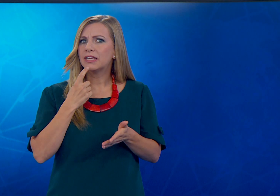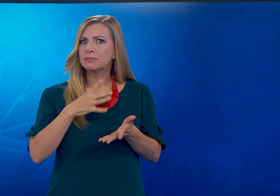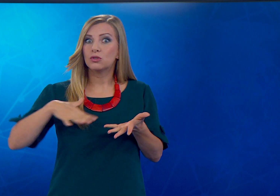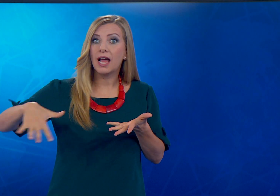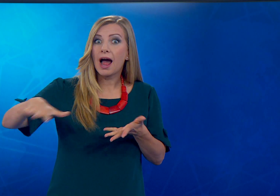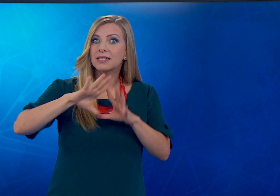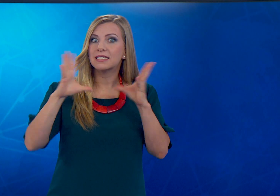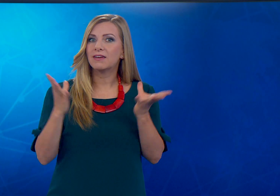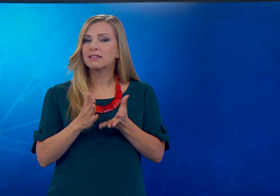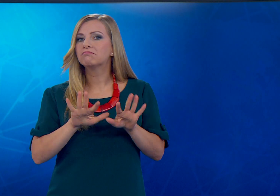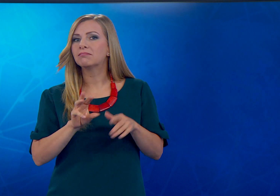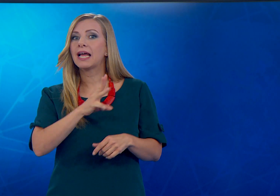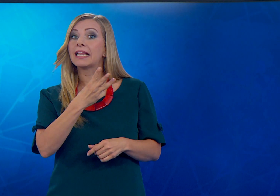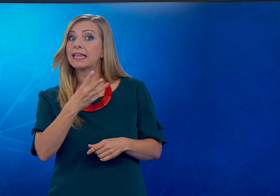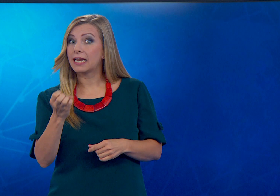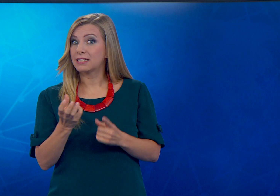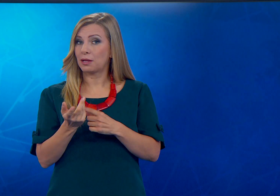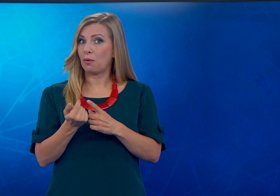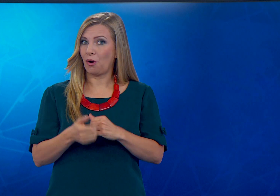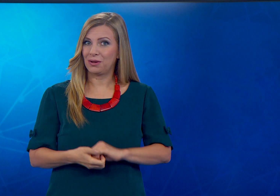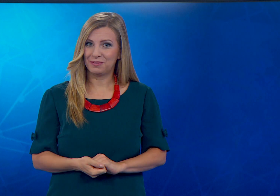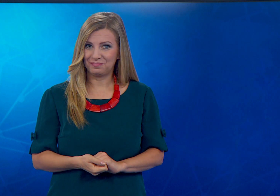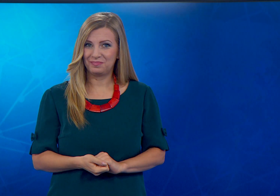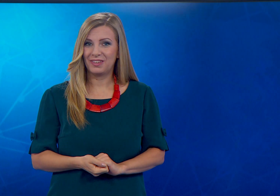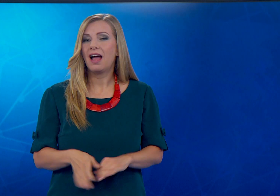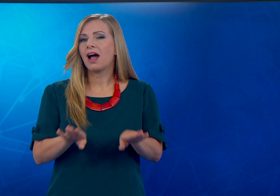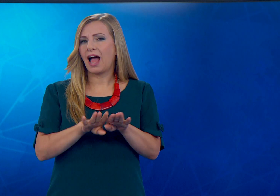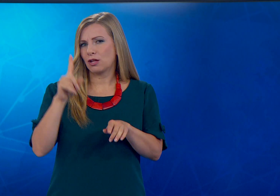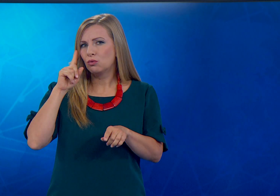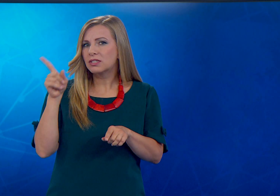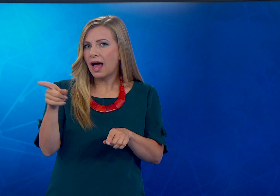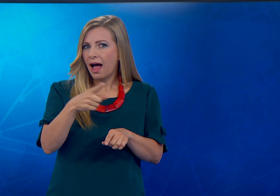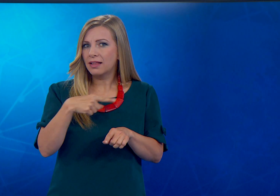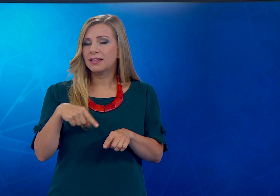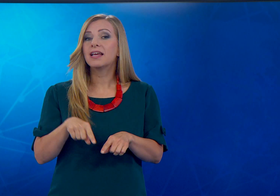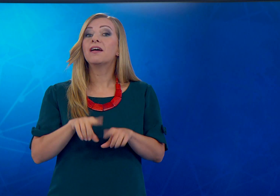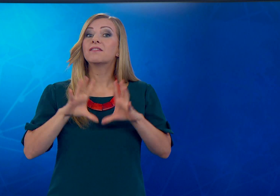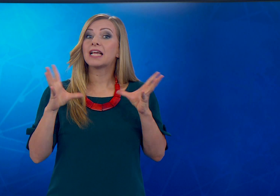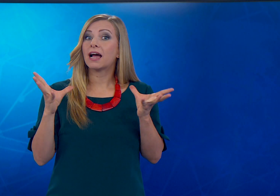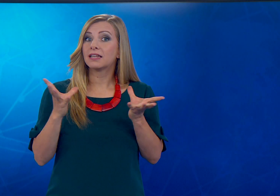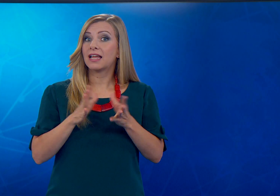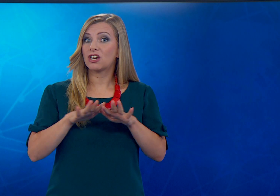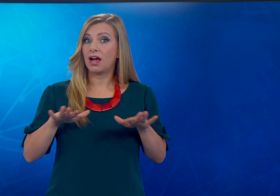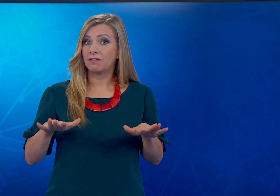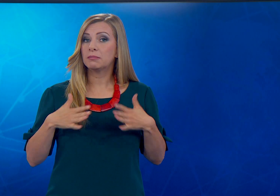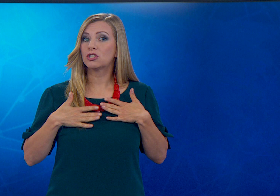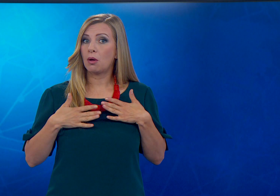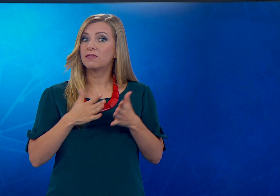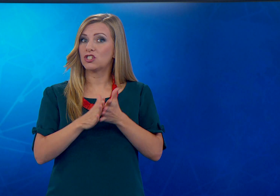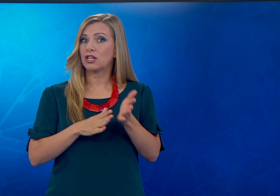приблизително 300. Както знаете, всяка държава има свой собствен жестов език. Жестовите